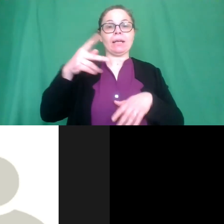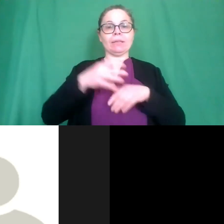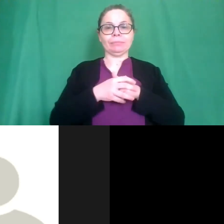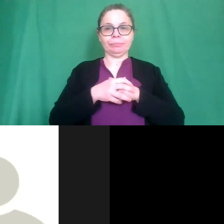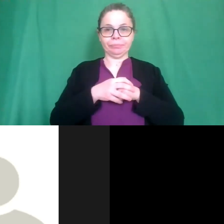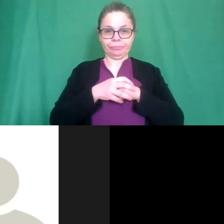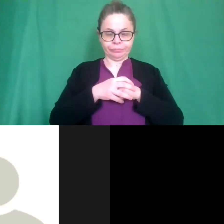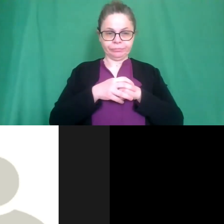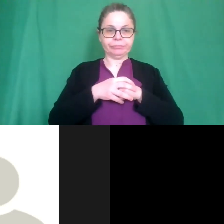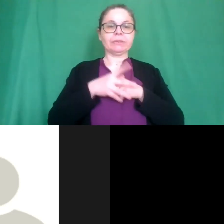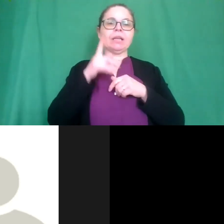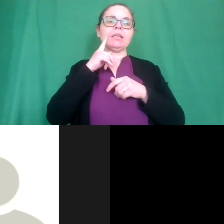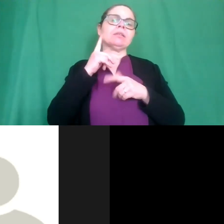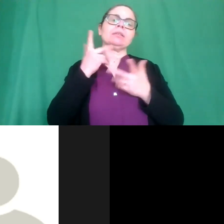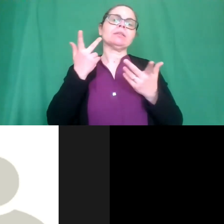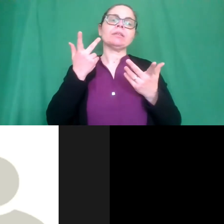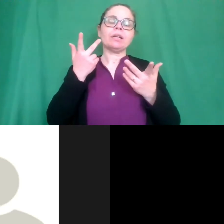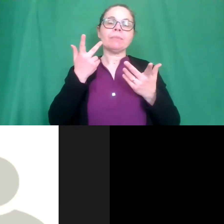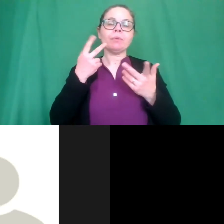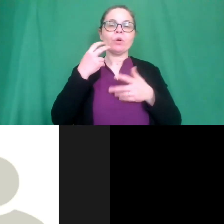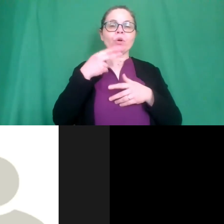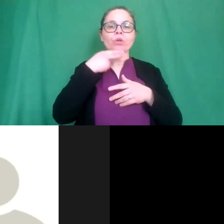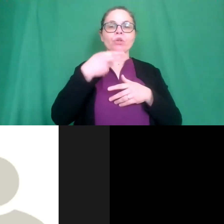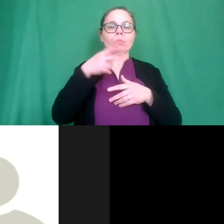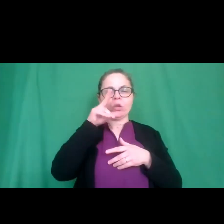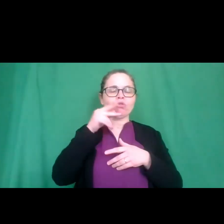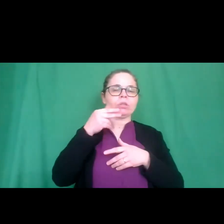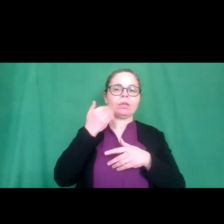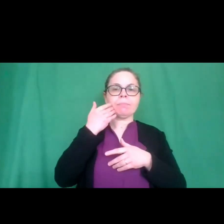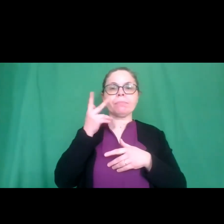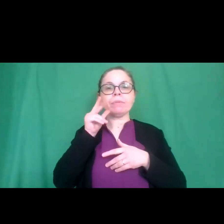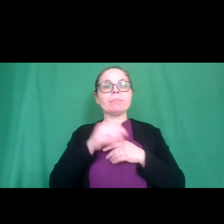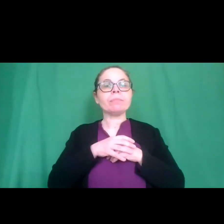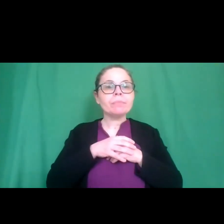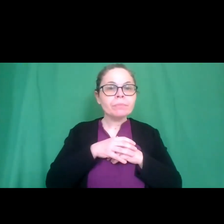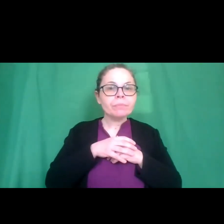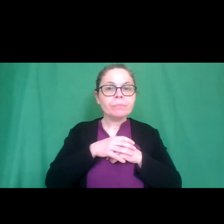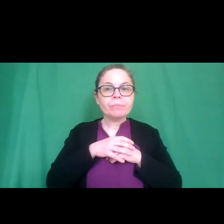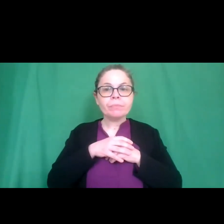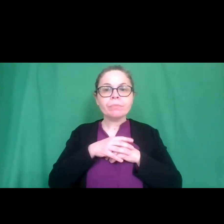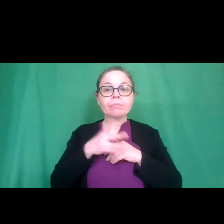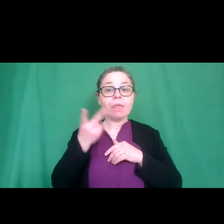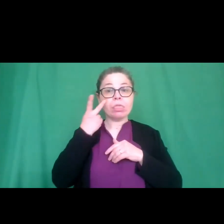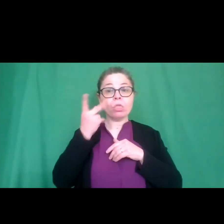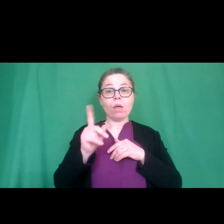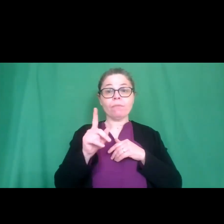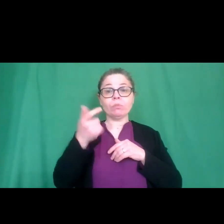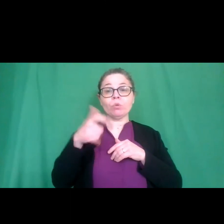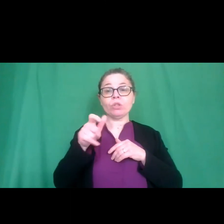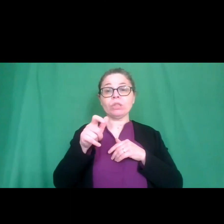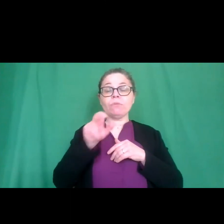conosciamo il nome straniero non l'abbiamo riconosciuto piace il collegamento perché lei non gliel'avevamo